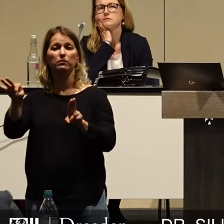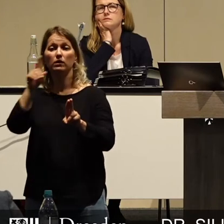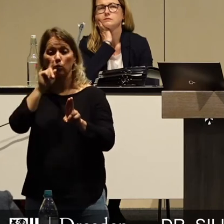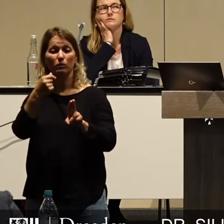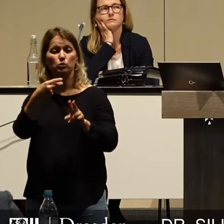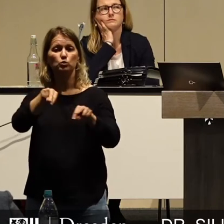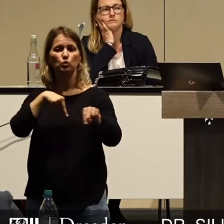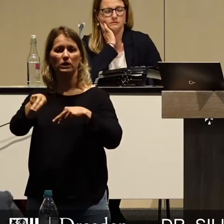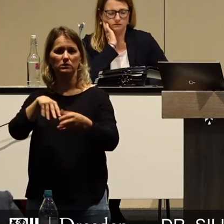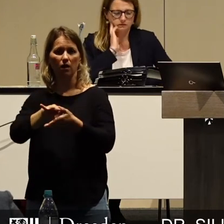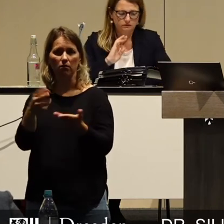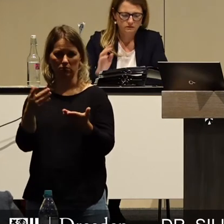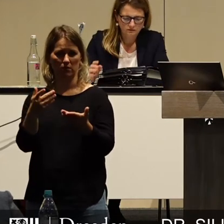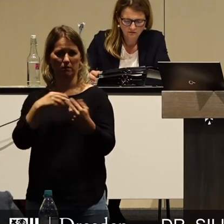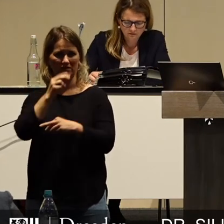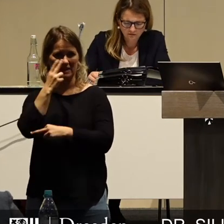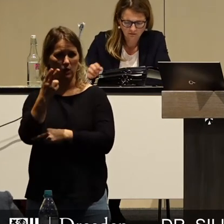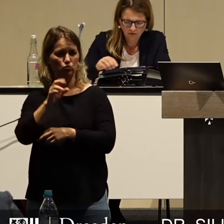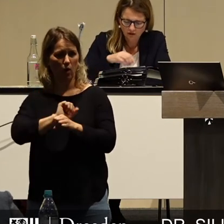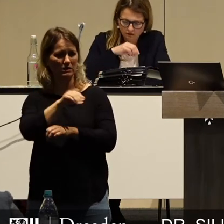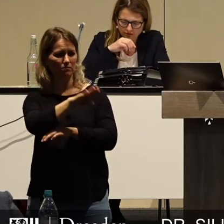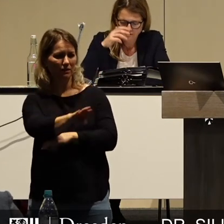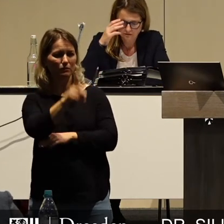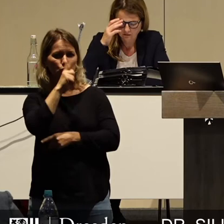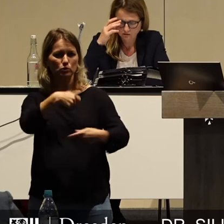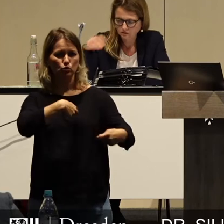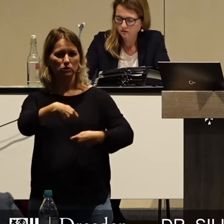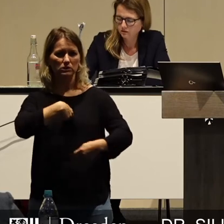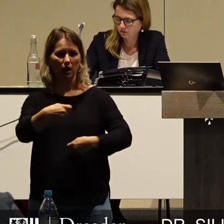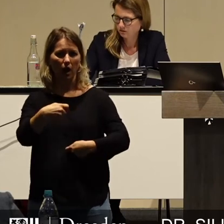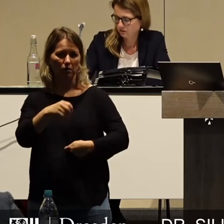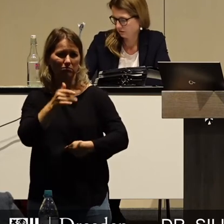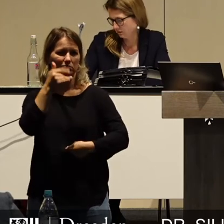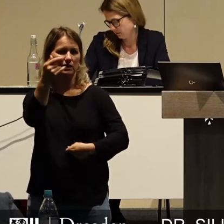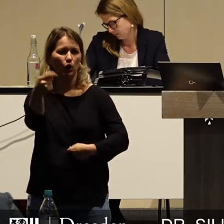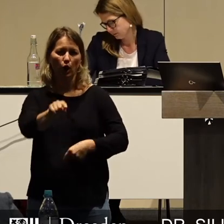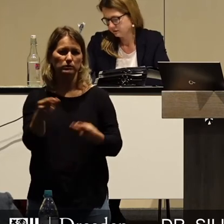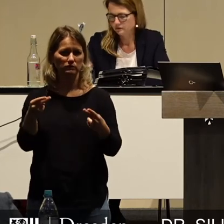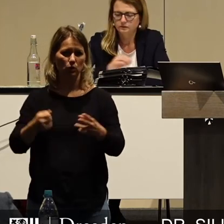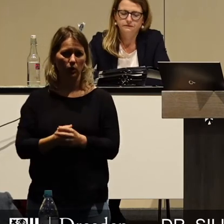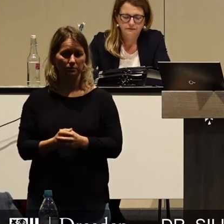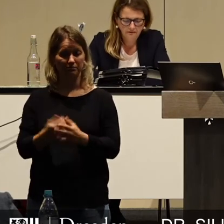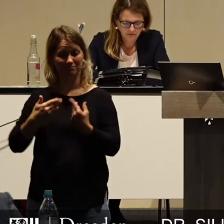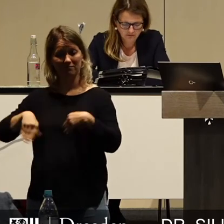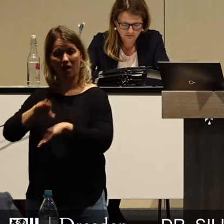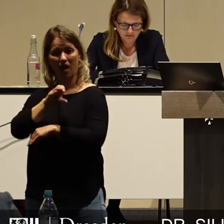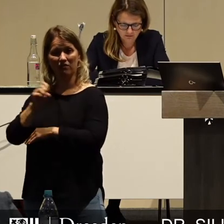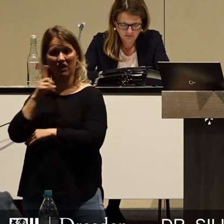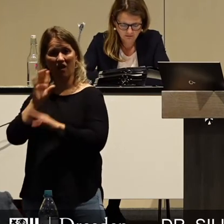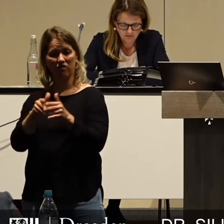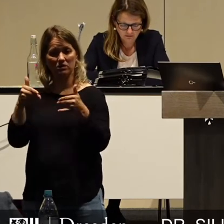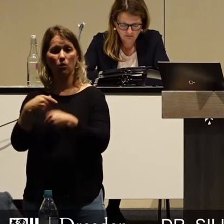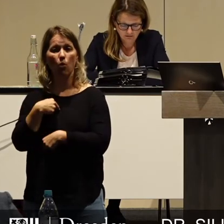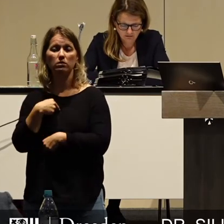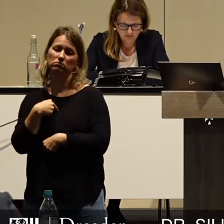und unsere Kinder und Kindeskinder sie aber trotzdem, früher oder später. Wir als AfD-Fraktion haben darauf eine